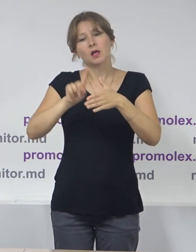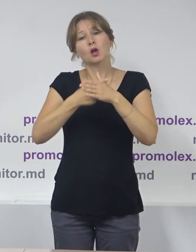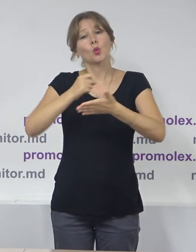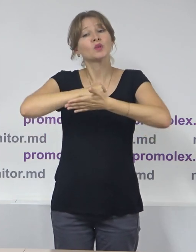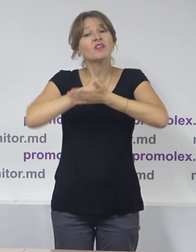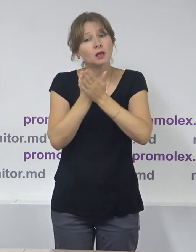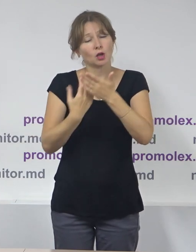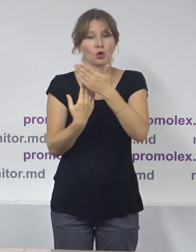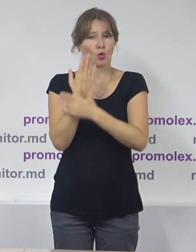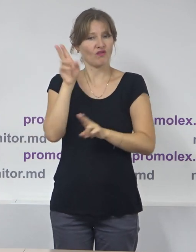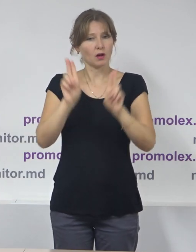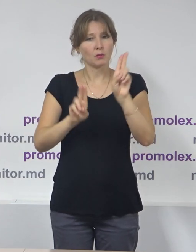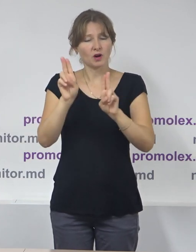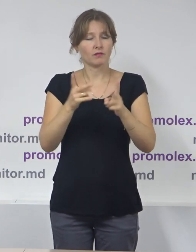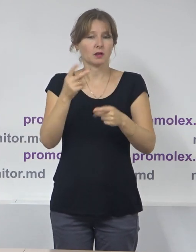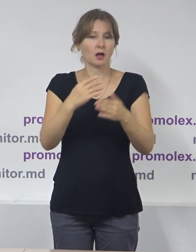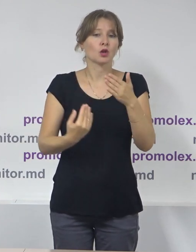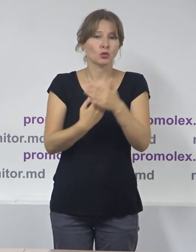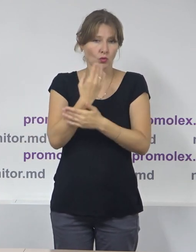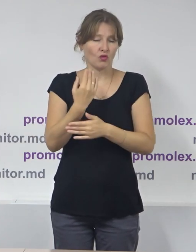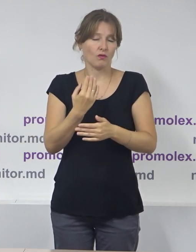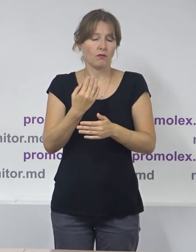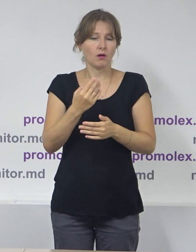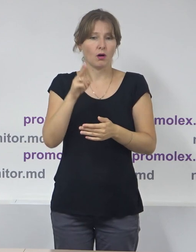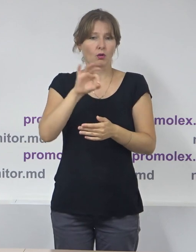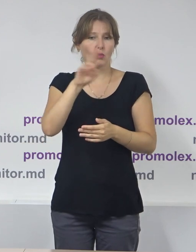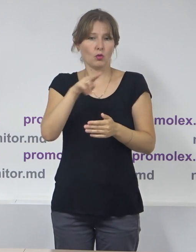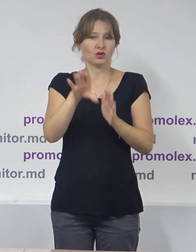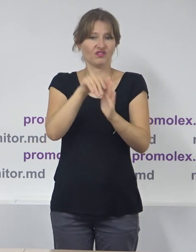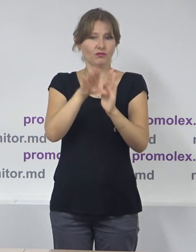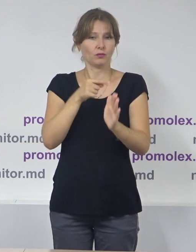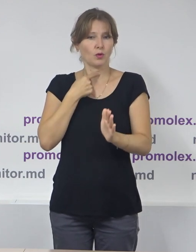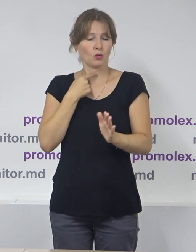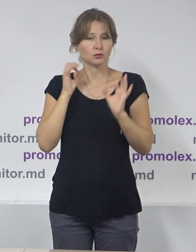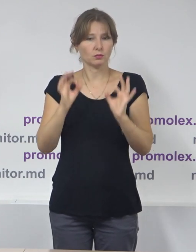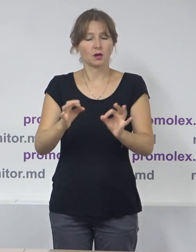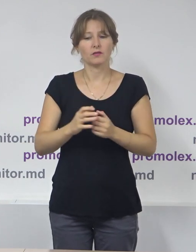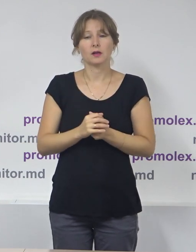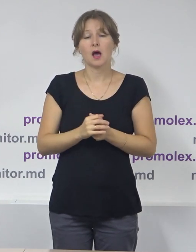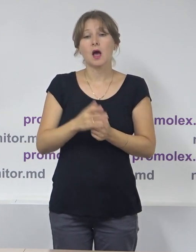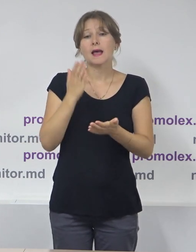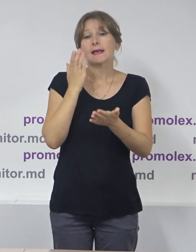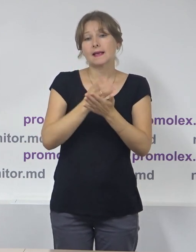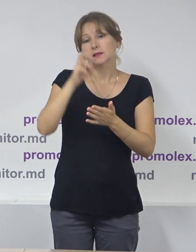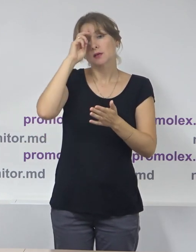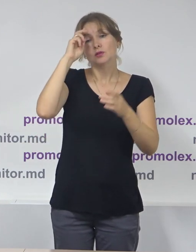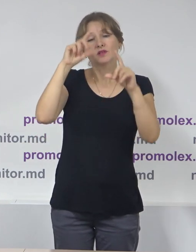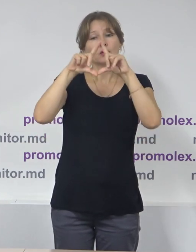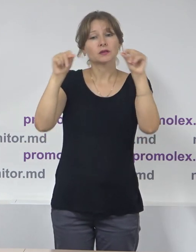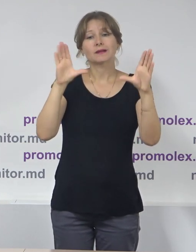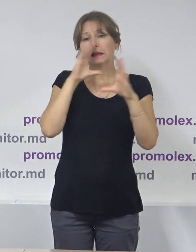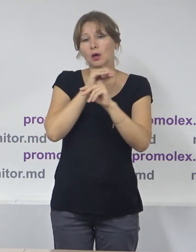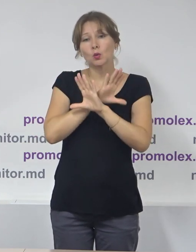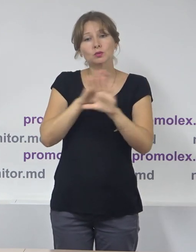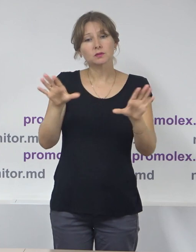pentru implementarea codului electoral nou. În acest sens vom atrage atenție că instituția nu a reușit să se încadreze în